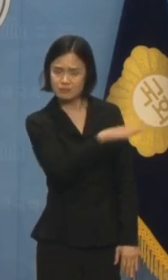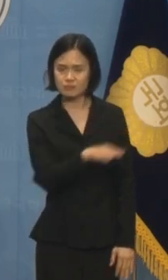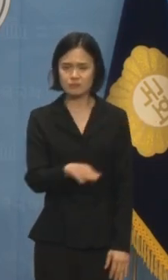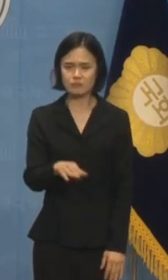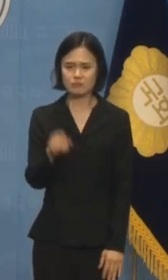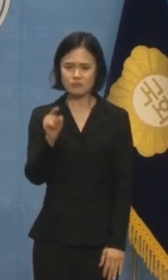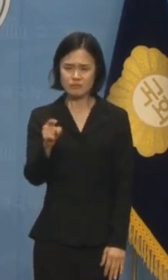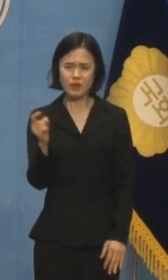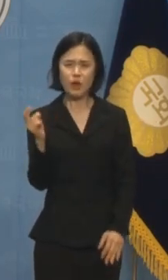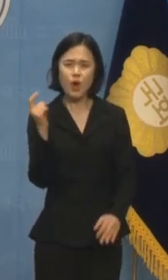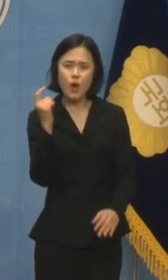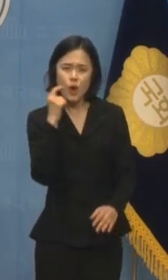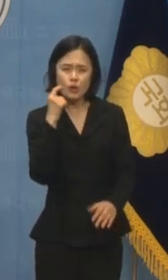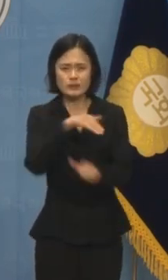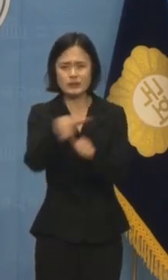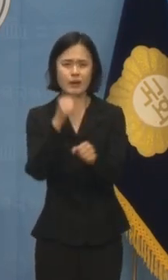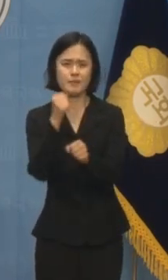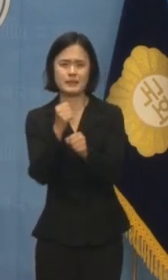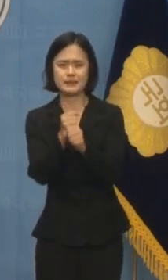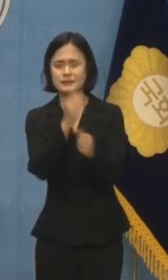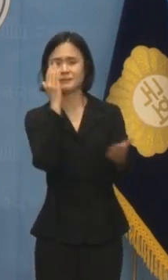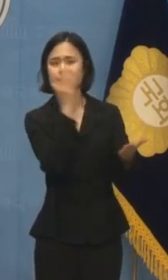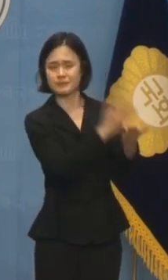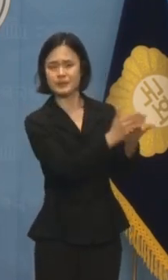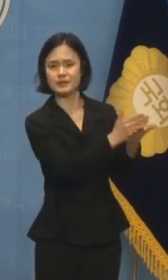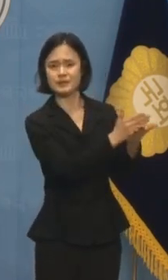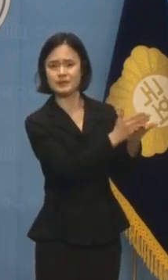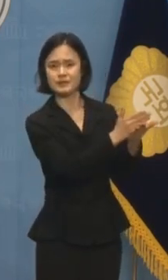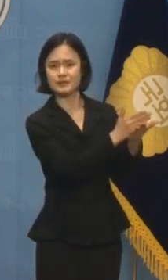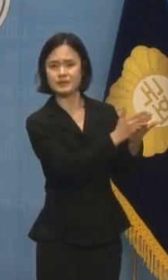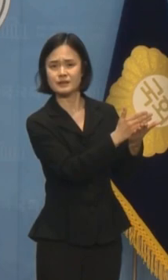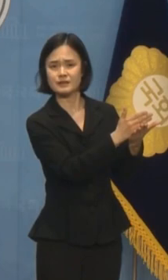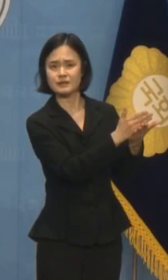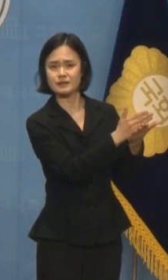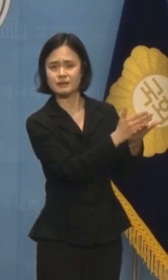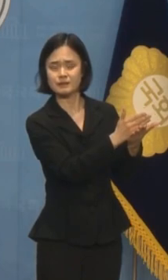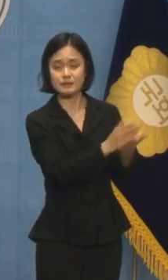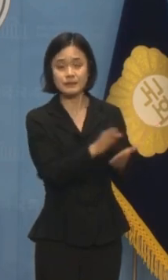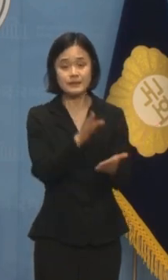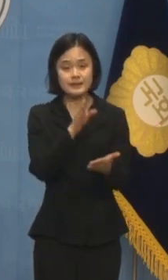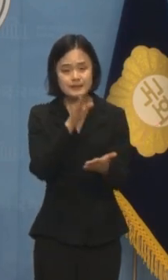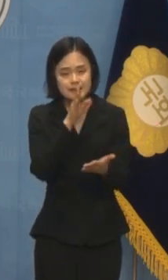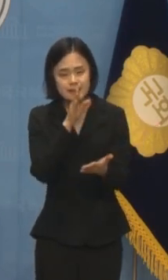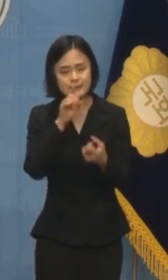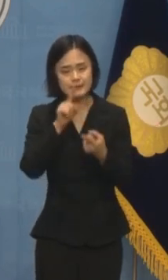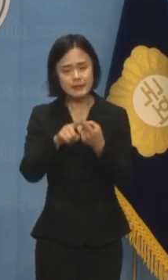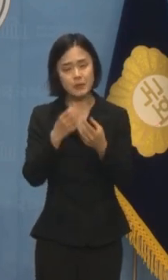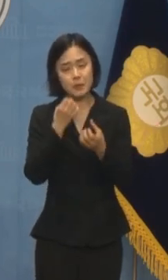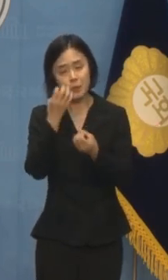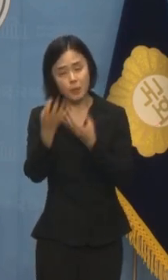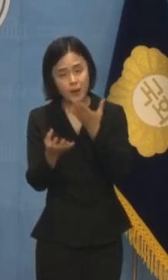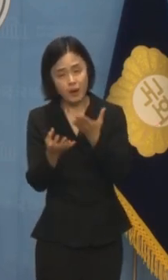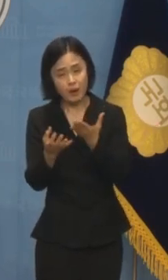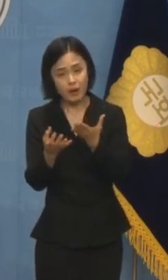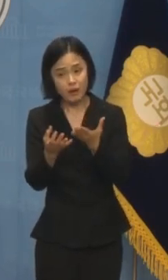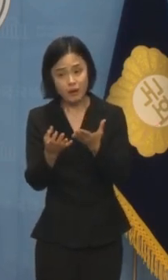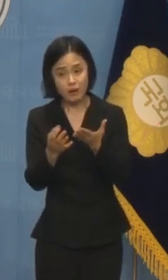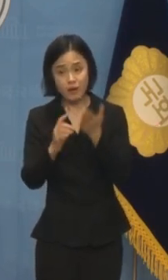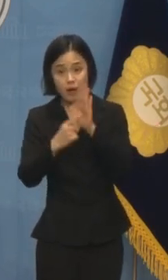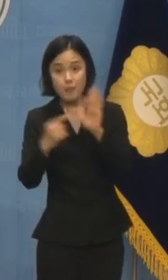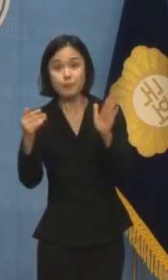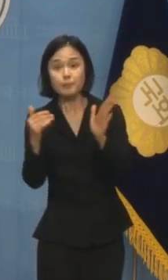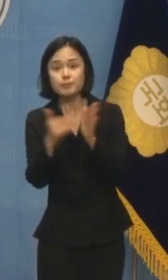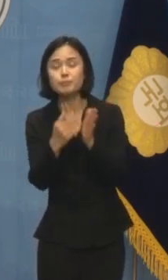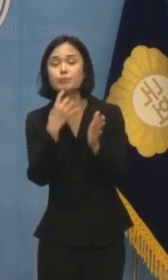사실대로 증언해달라는 것을 거짓 증언 강요로 음해하다니 진실이 무엇이든